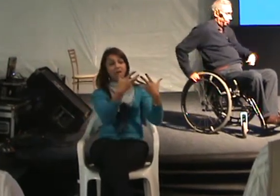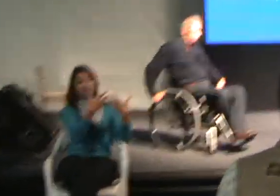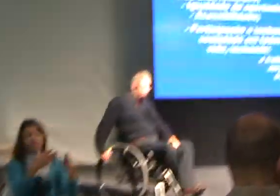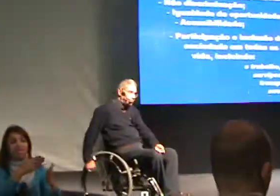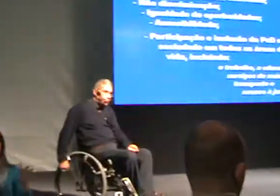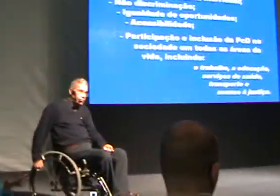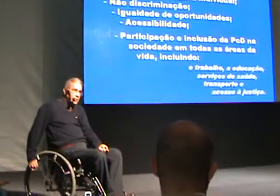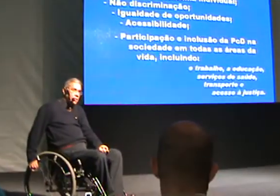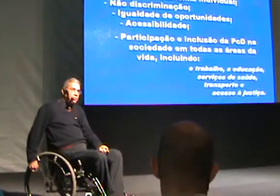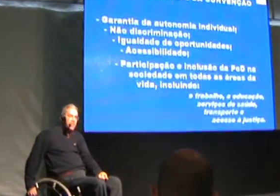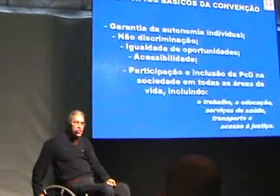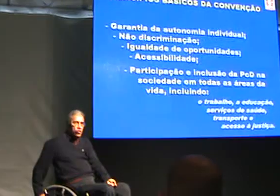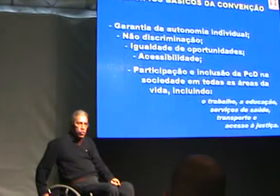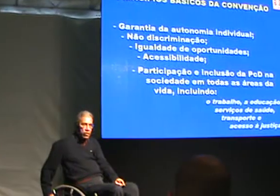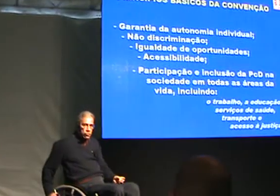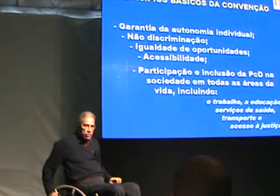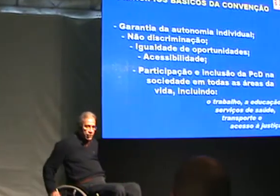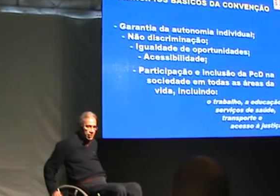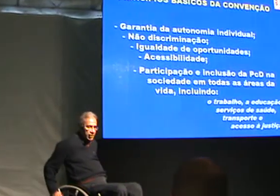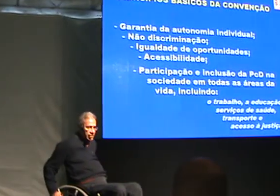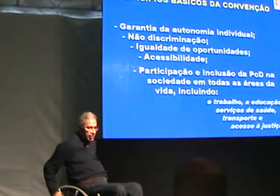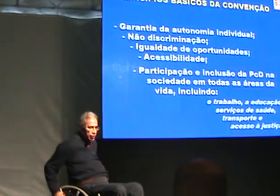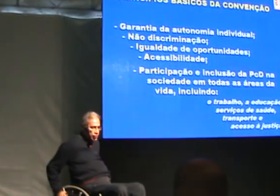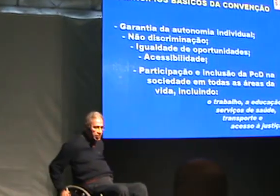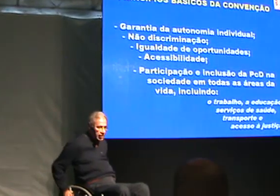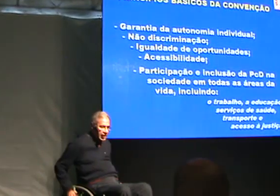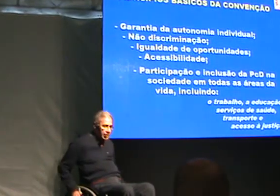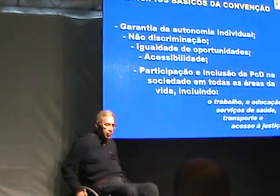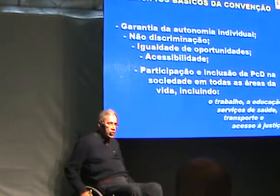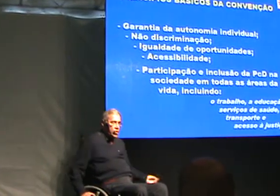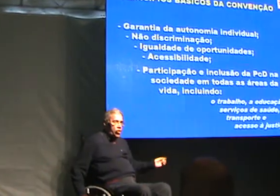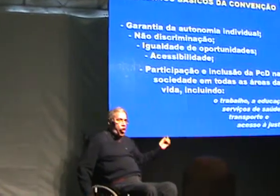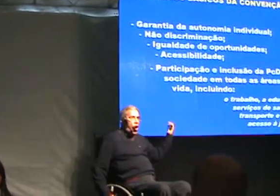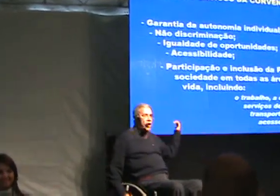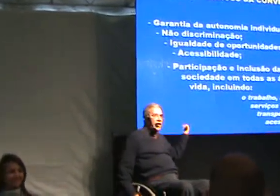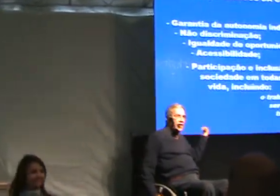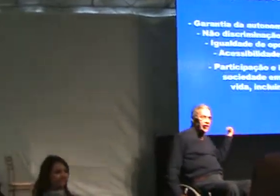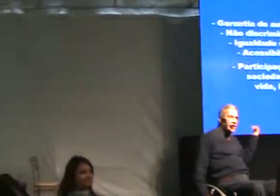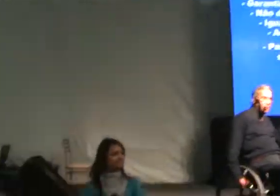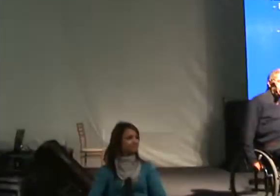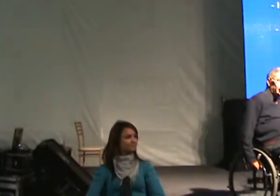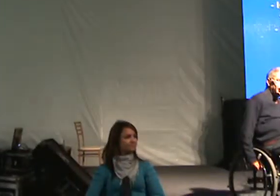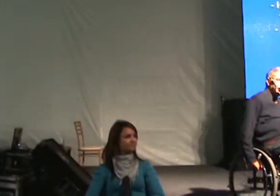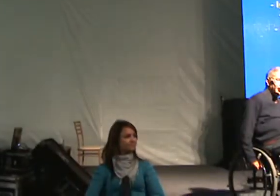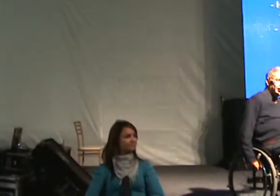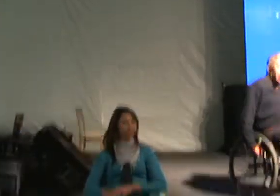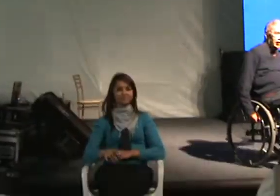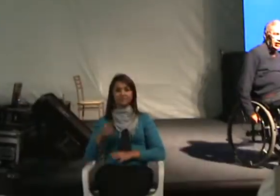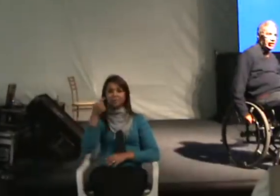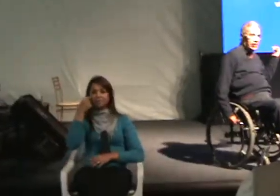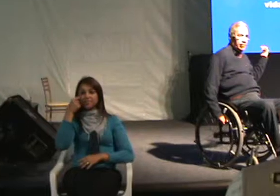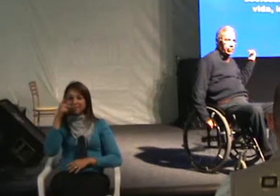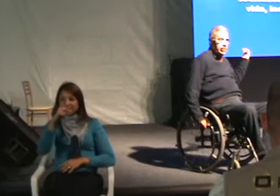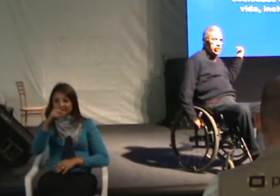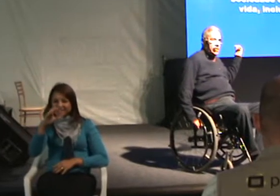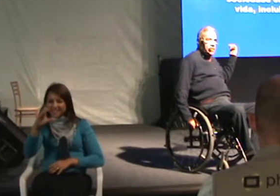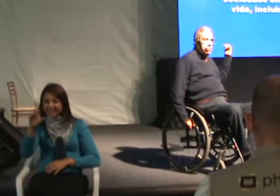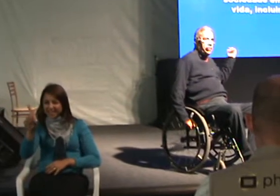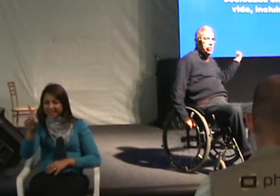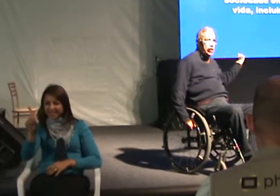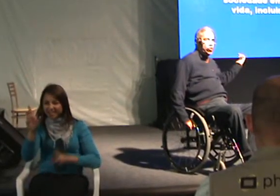pessoa com deficiência na sociedade. Olhem aquele PCD ali.